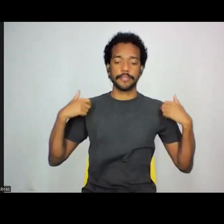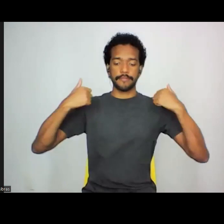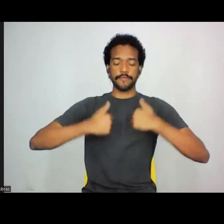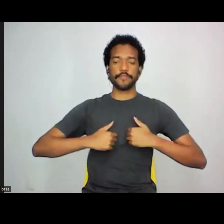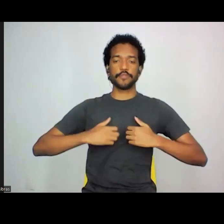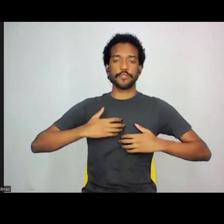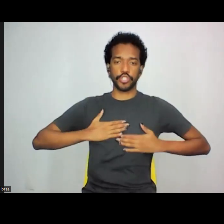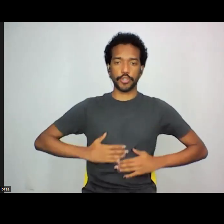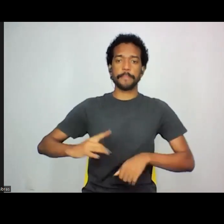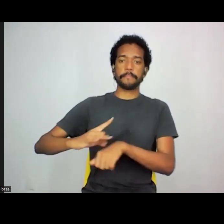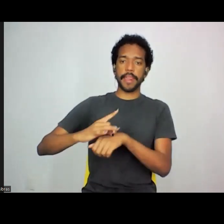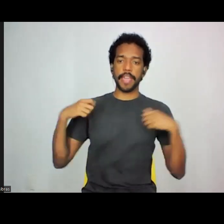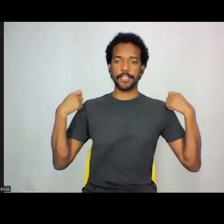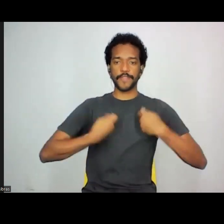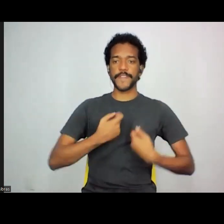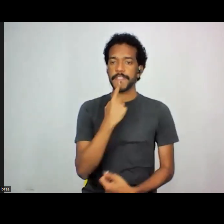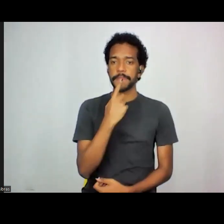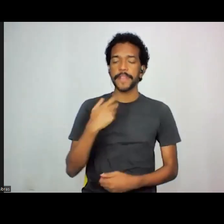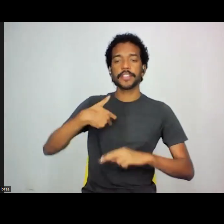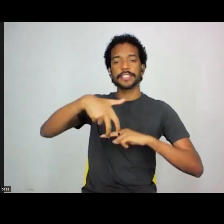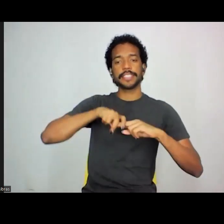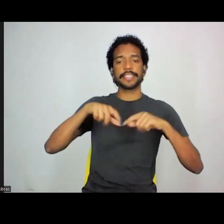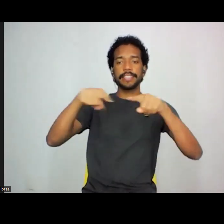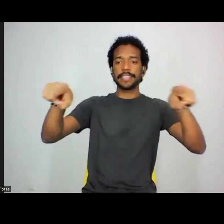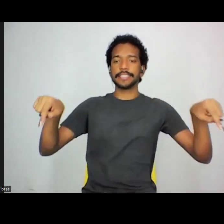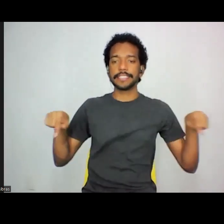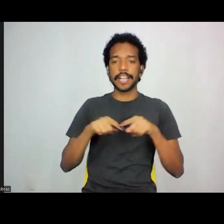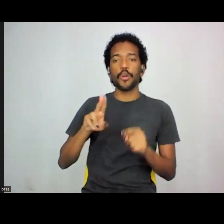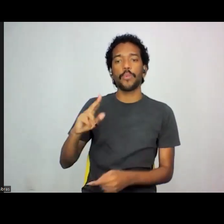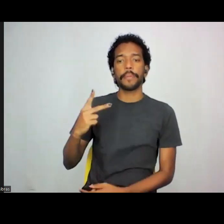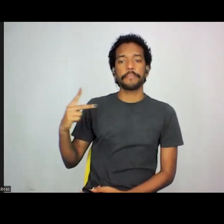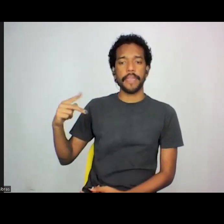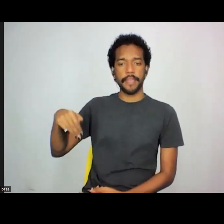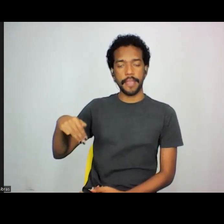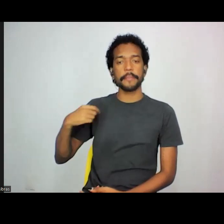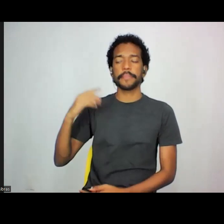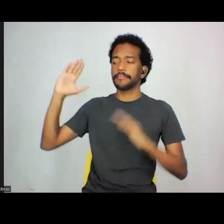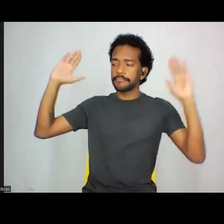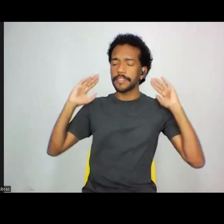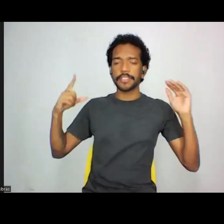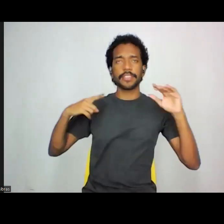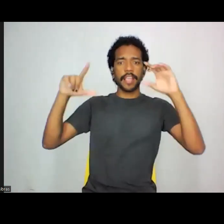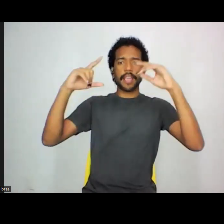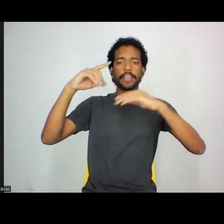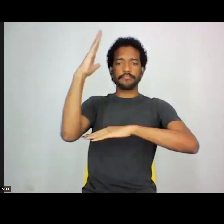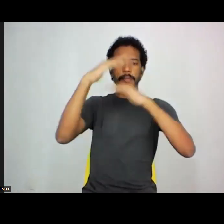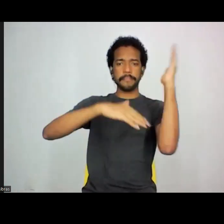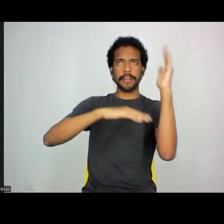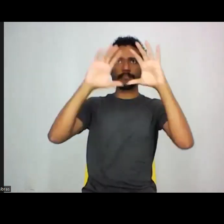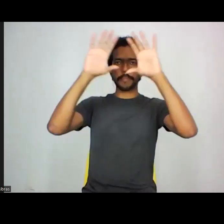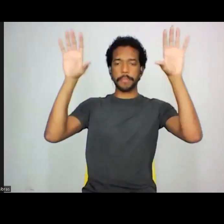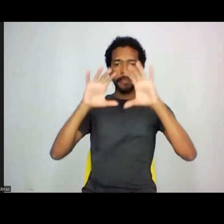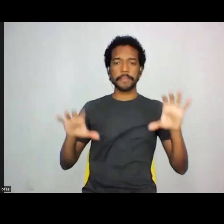vermelha e estou aqui sentada na minha sala na UPPM. Ao fundo tem algum mobiliário de escritório, uma cortina